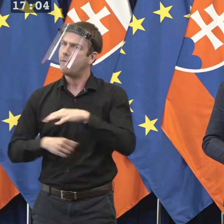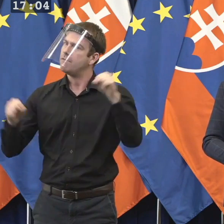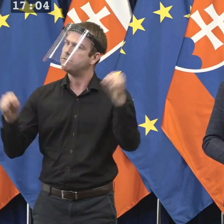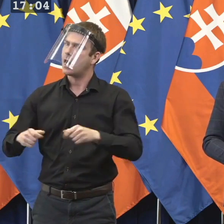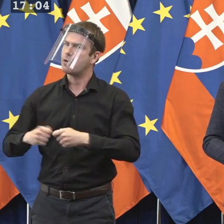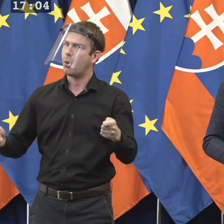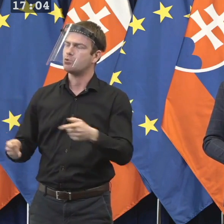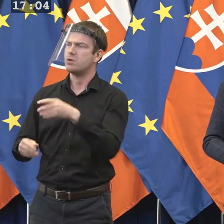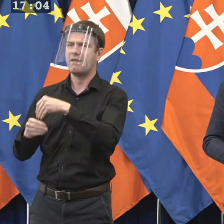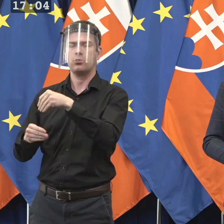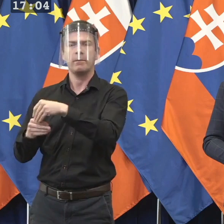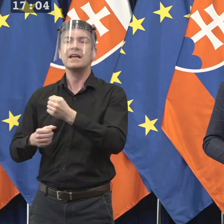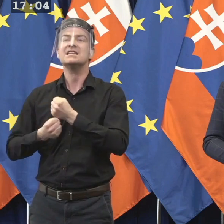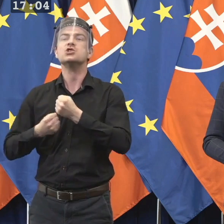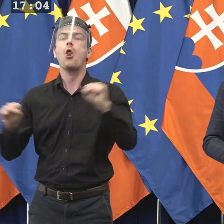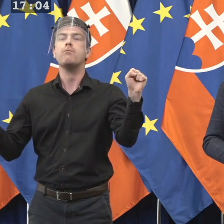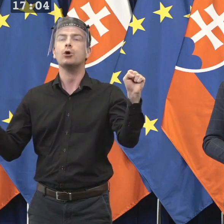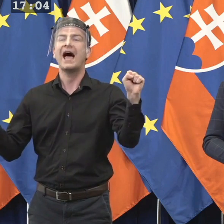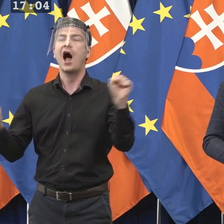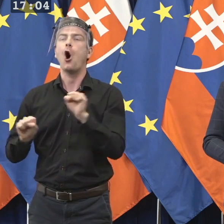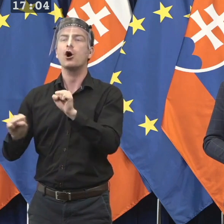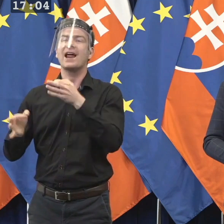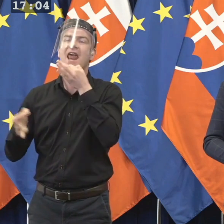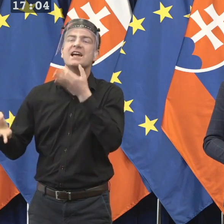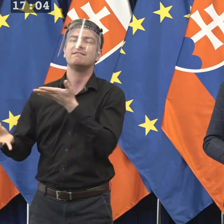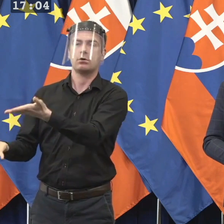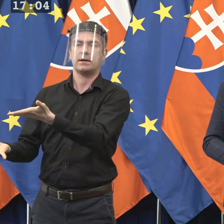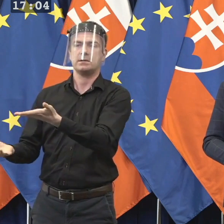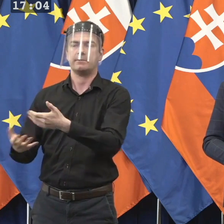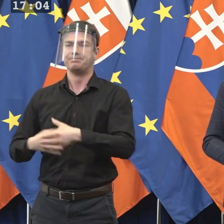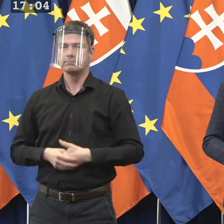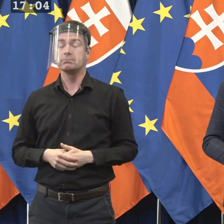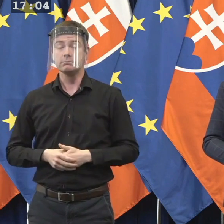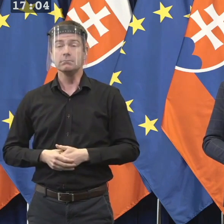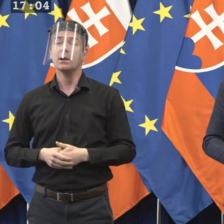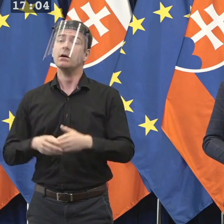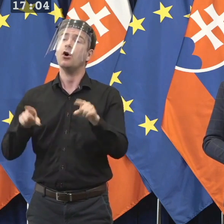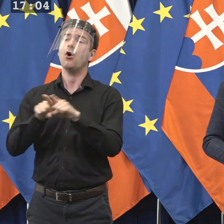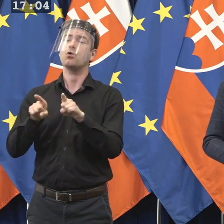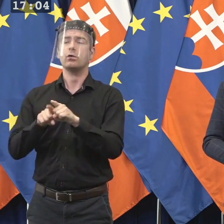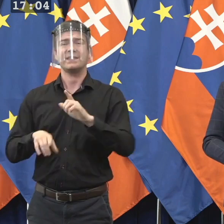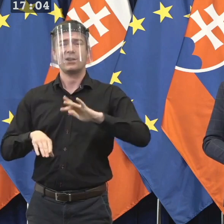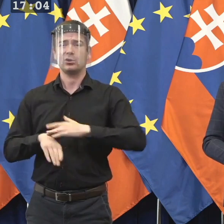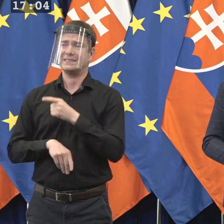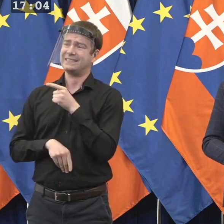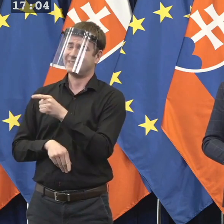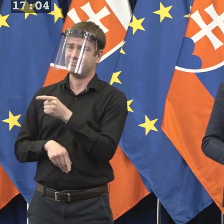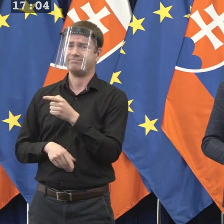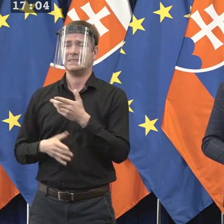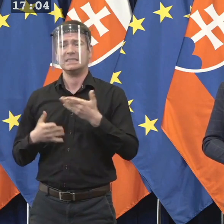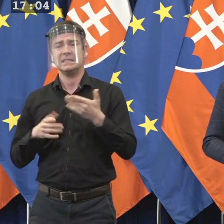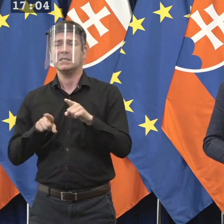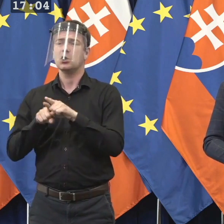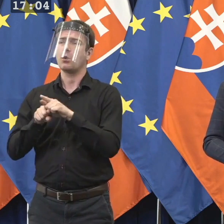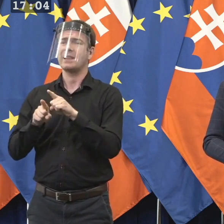pravú práva na informácie. Stotožnili sme sa s týmto podnetom verejné ochranné neprav. Súčasne máme za to, že zahľadom na ďalšej informácie, aj